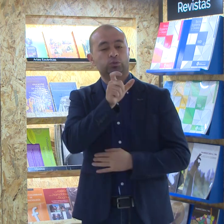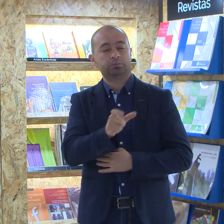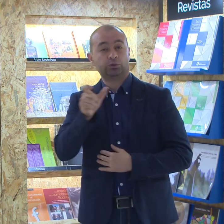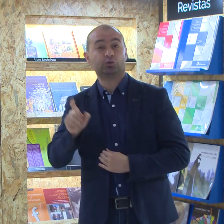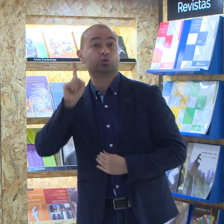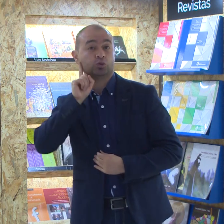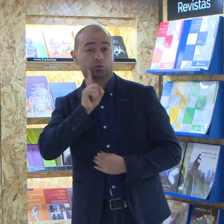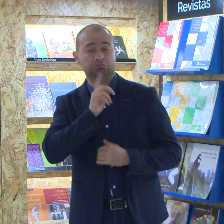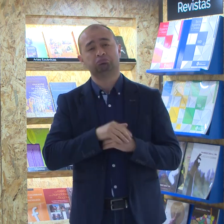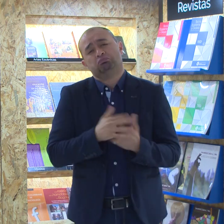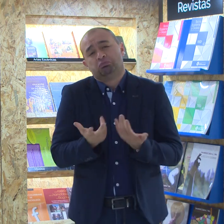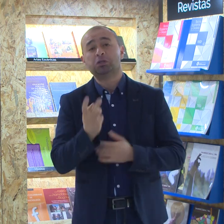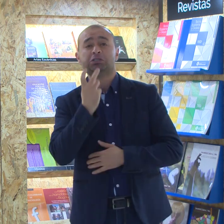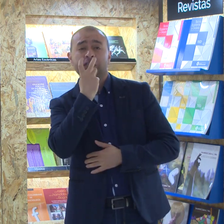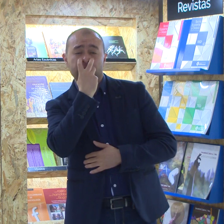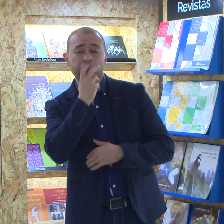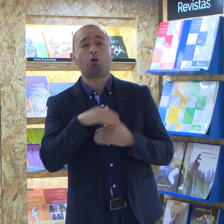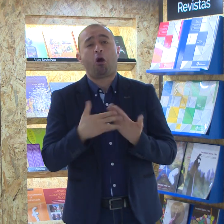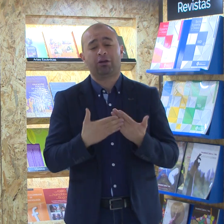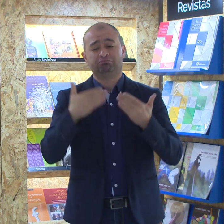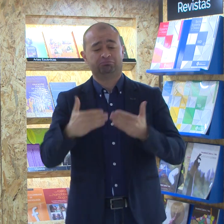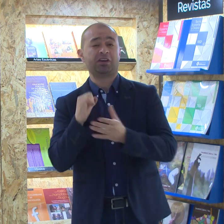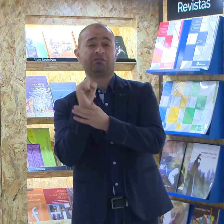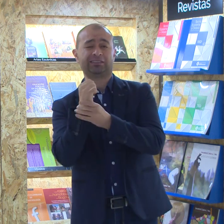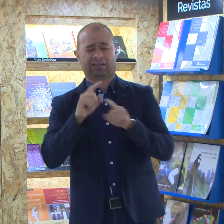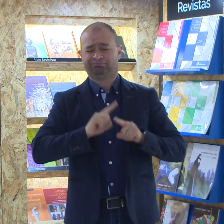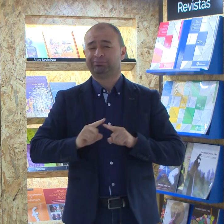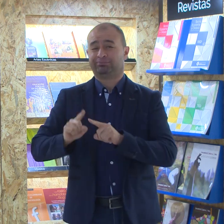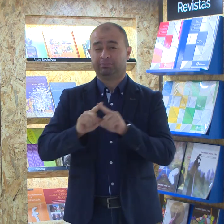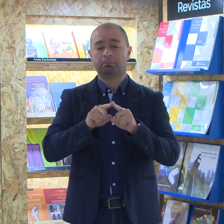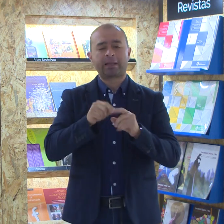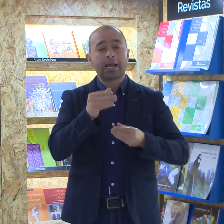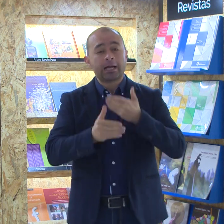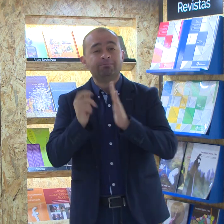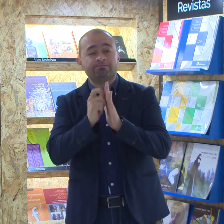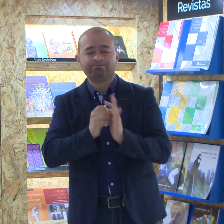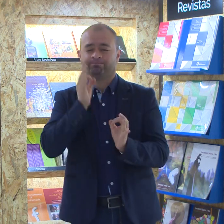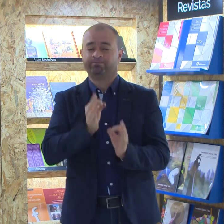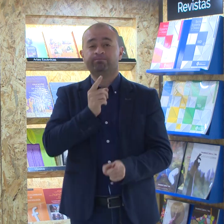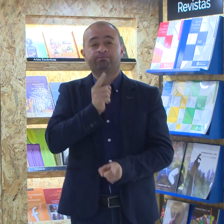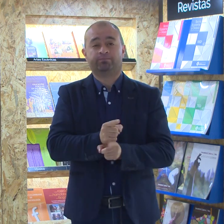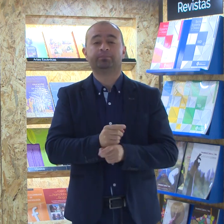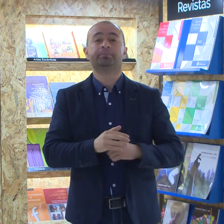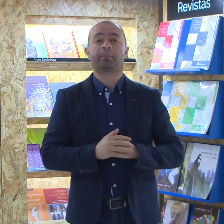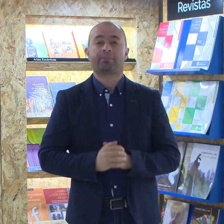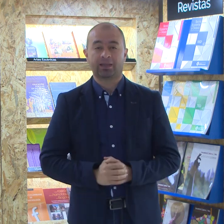requisitos generales para el proceso de admisión para personas sordas, con discapacidad visual o fisicomotora.